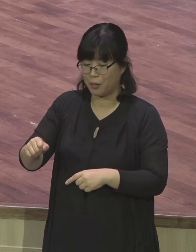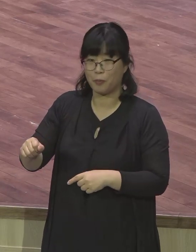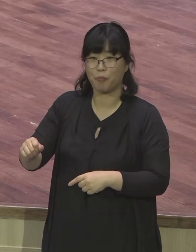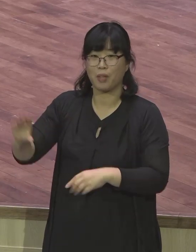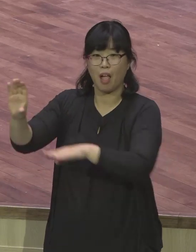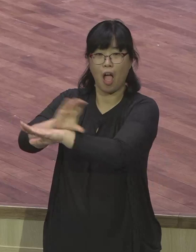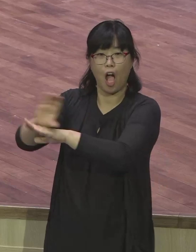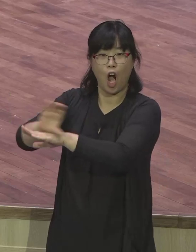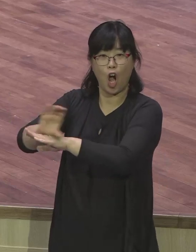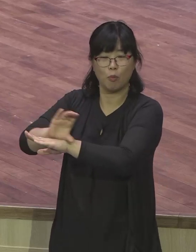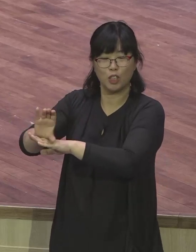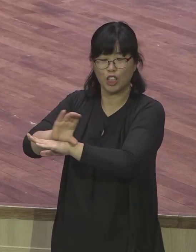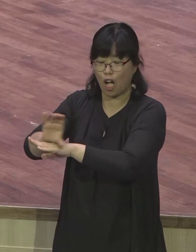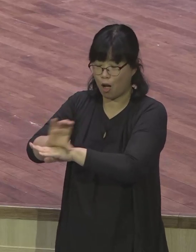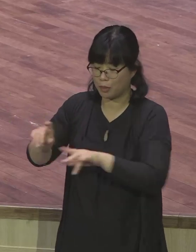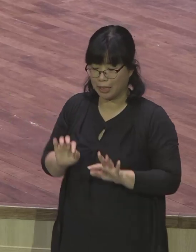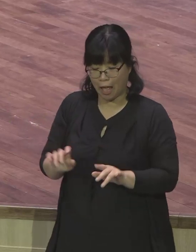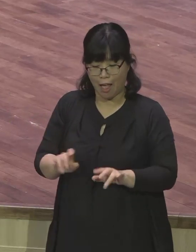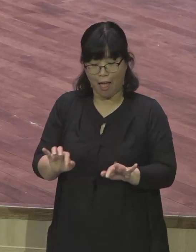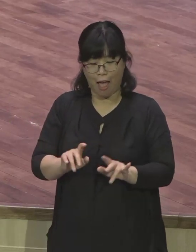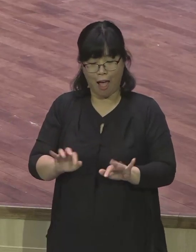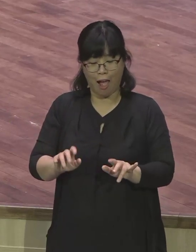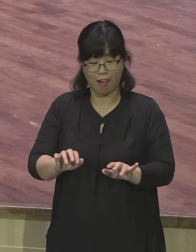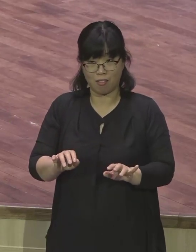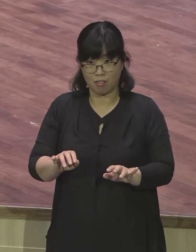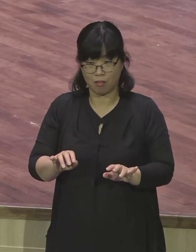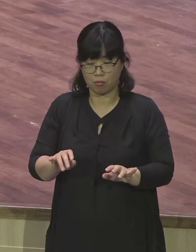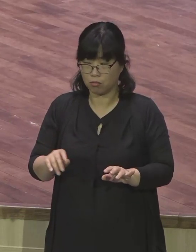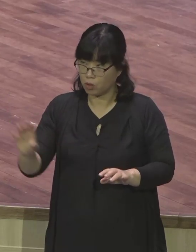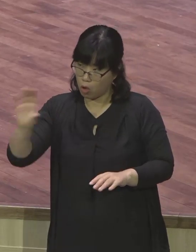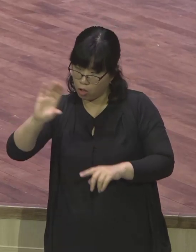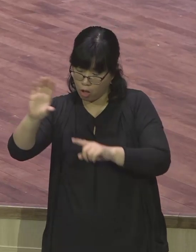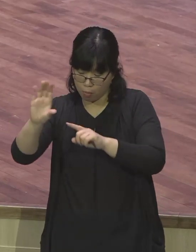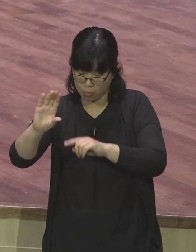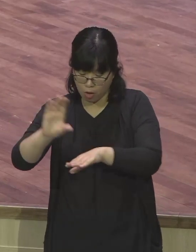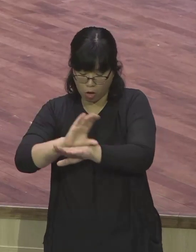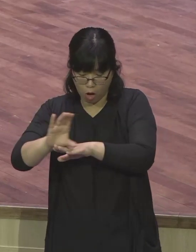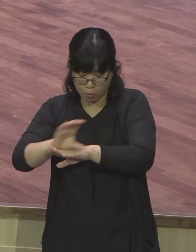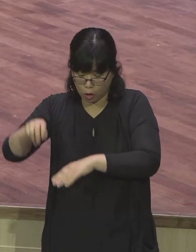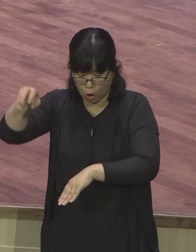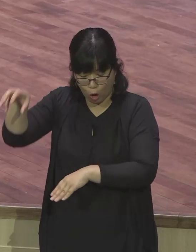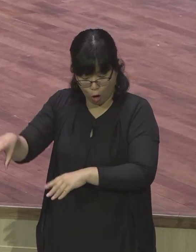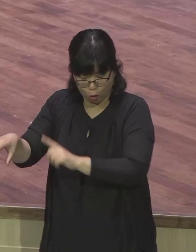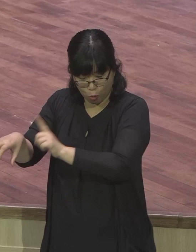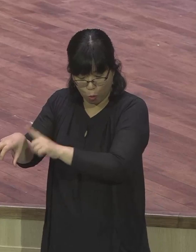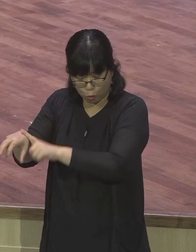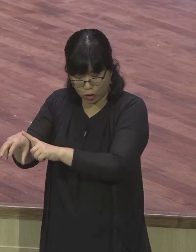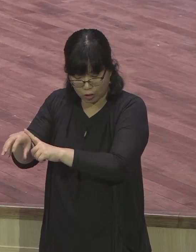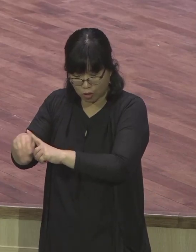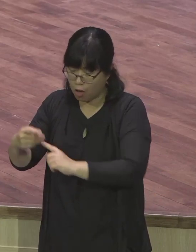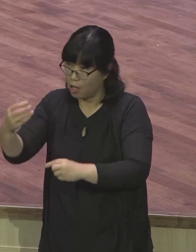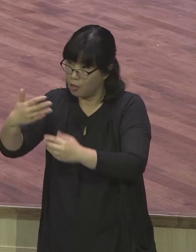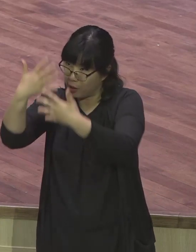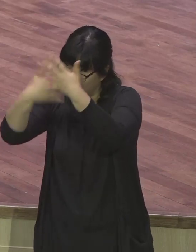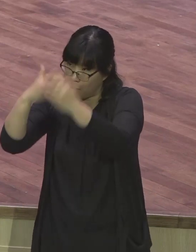명찰을 버리는 것을 보게 되었습니다 그 명찰을 하나 챙겨가지고 이제 그 후에 대회장에 들어가게 되었는데